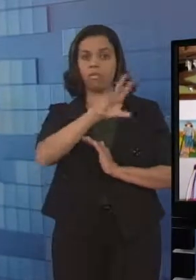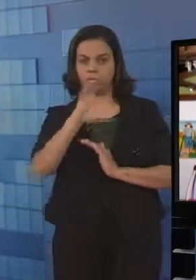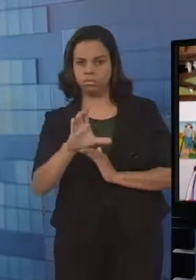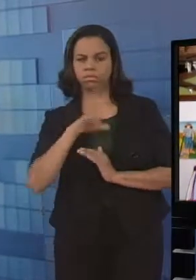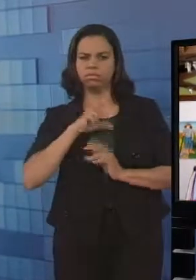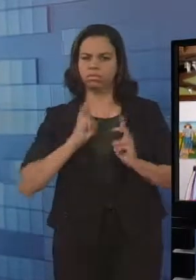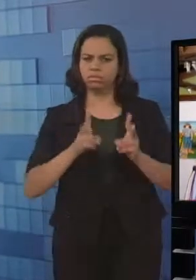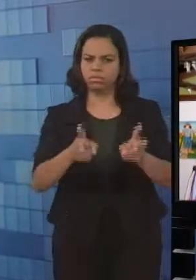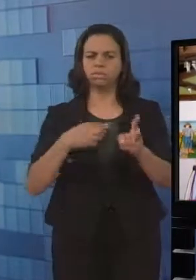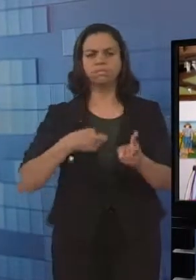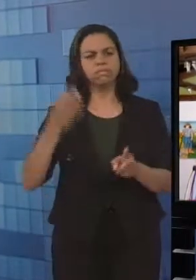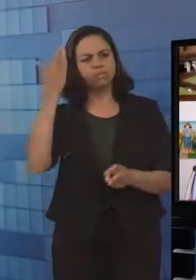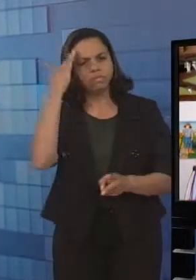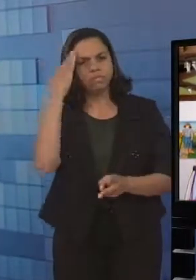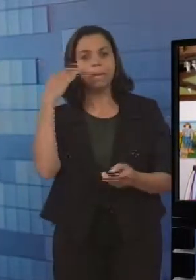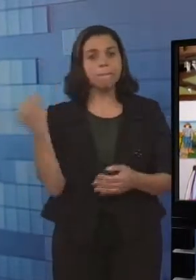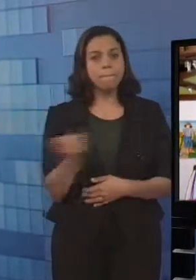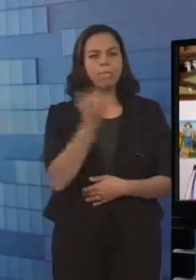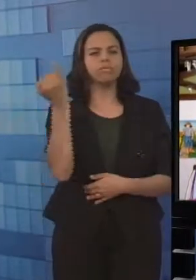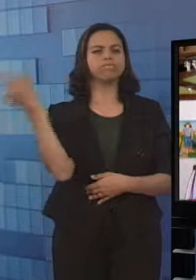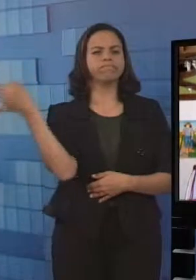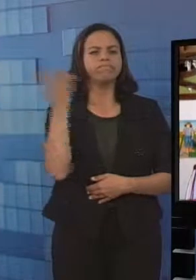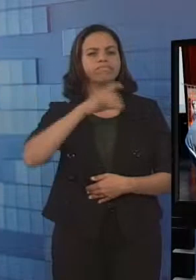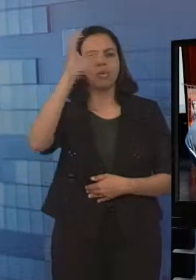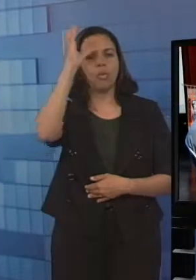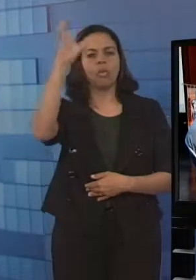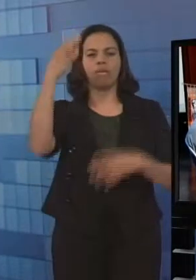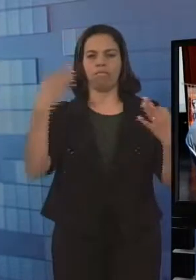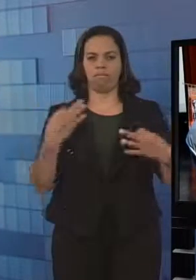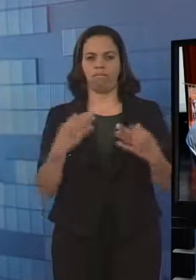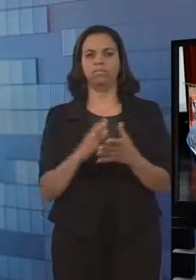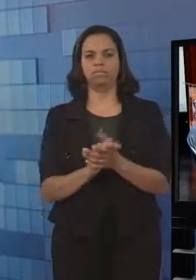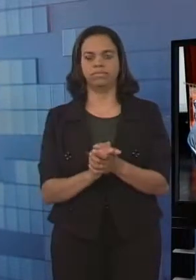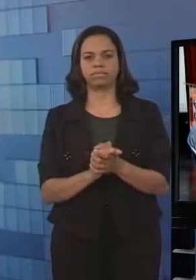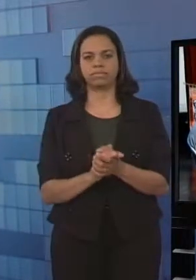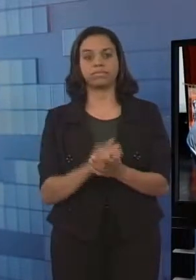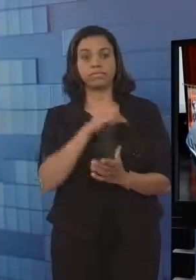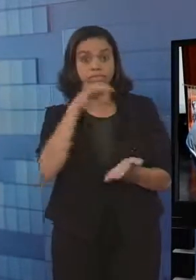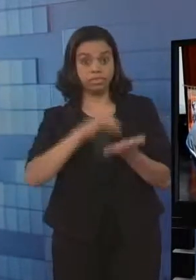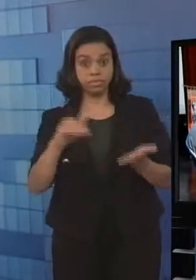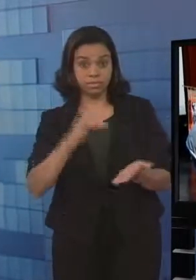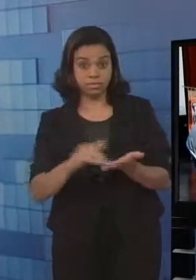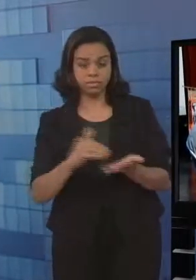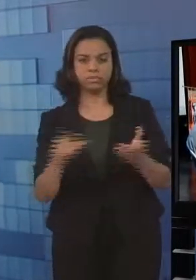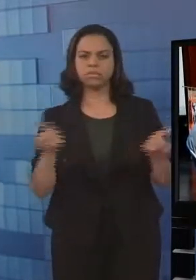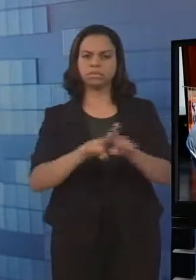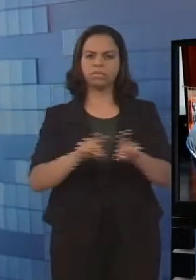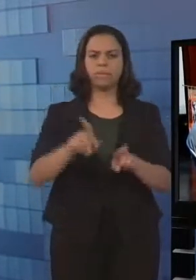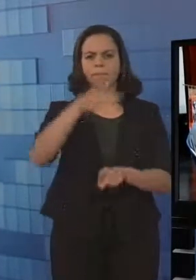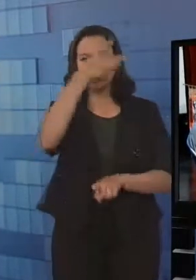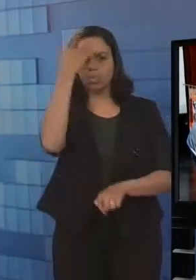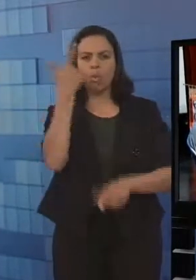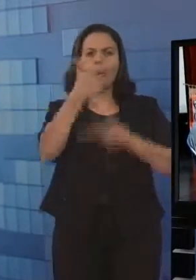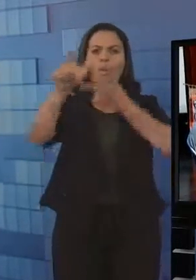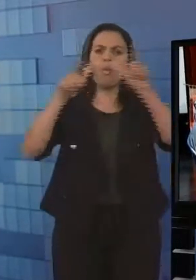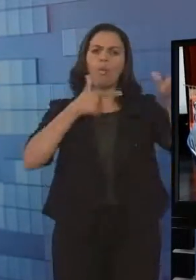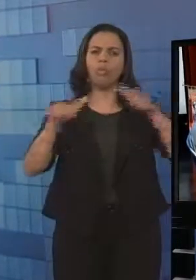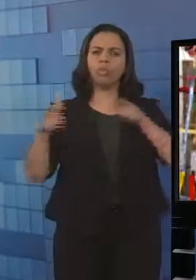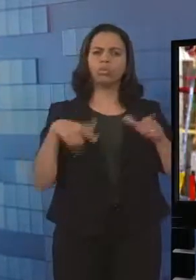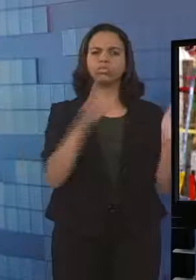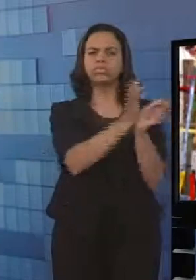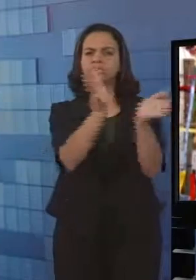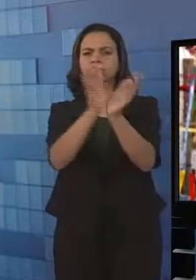que a gente entende para a consolidação da cultura no município. Além do secretário, outros representantes de diversos segmentos marcaram